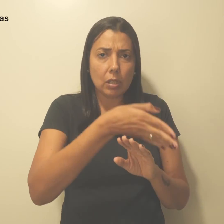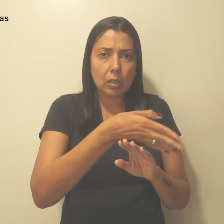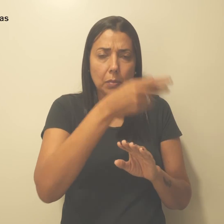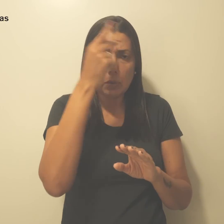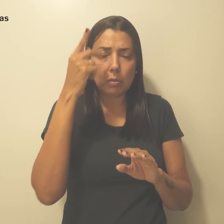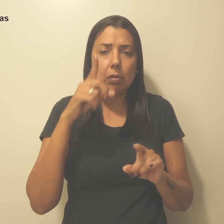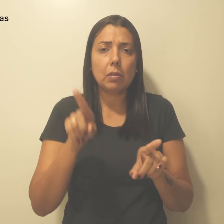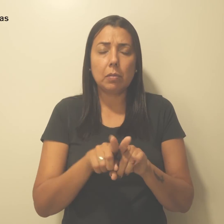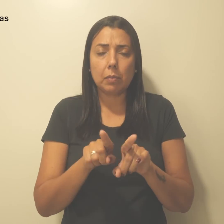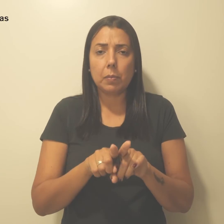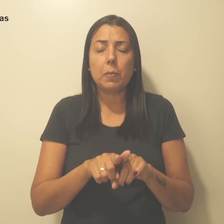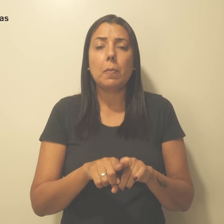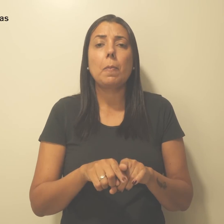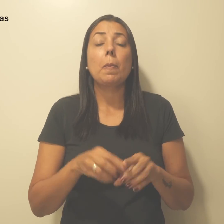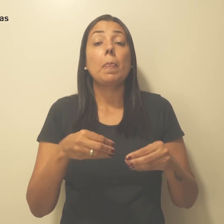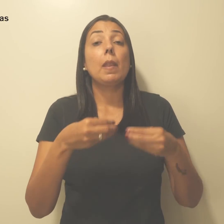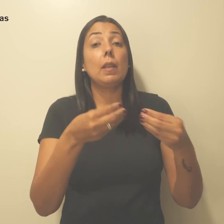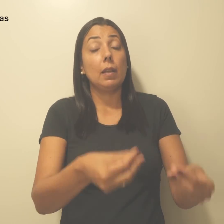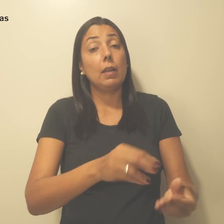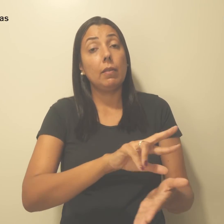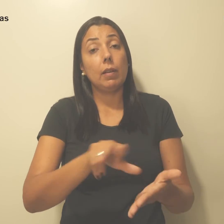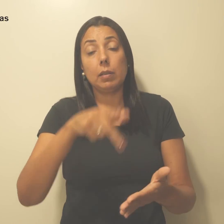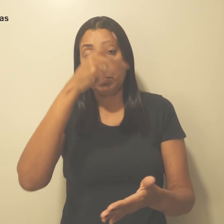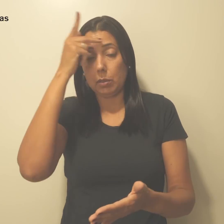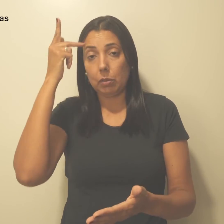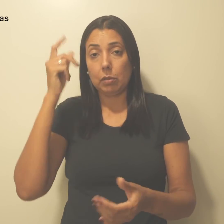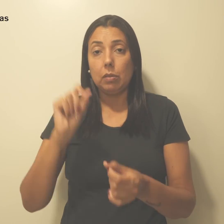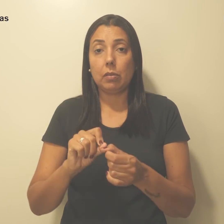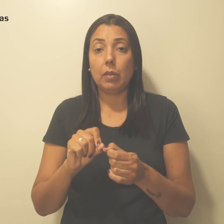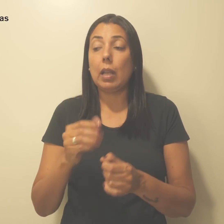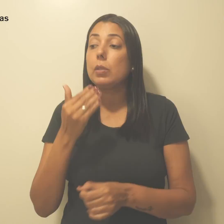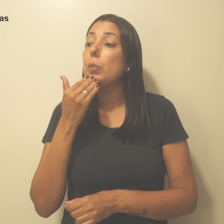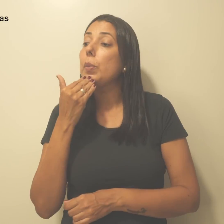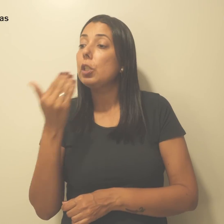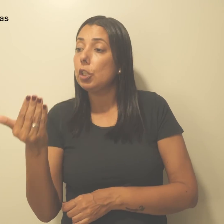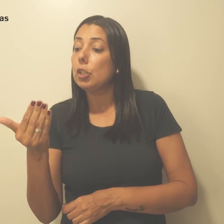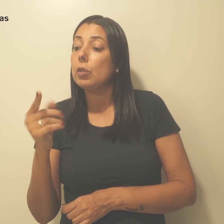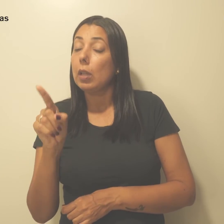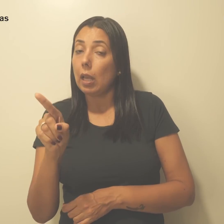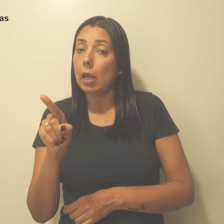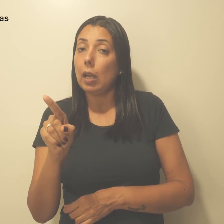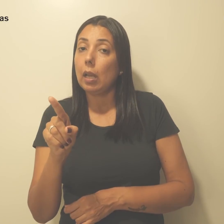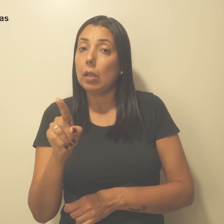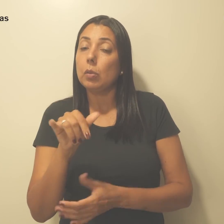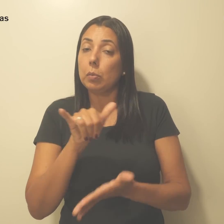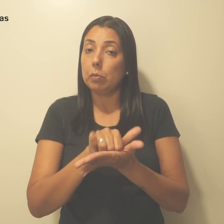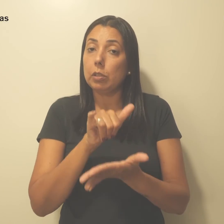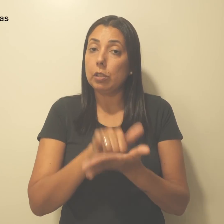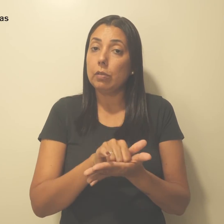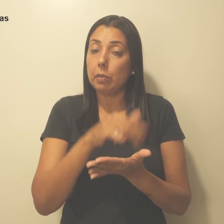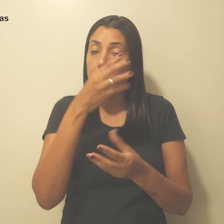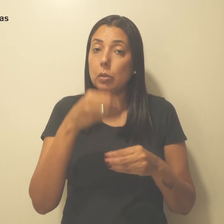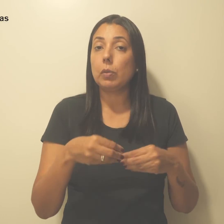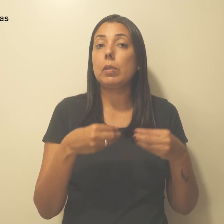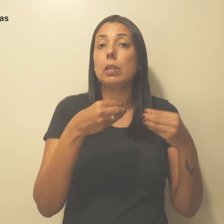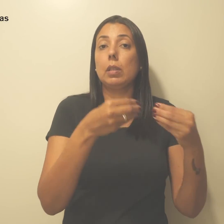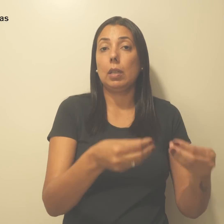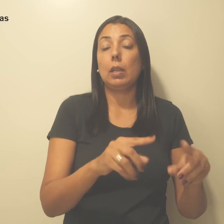entregadores. Muitos golpistas fazem o pedido no iFood. O motoboy faz a entrega, mas a